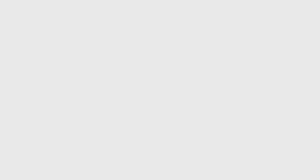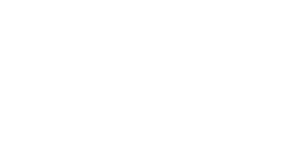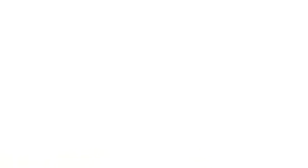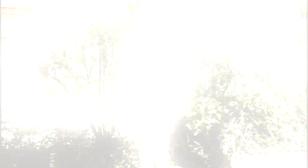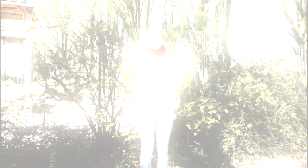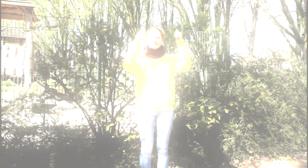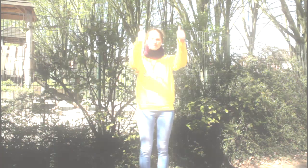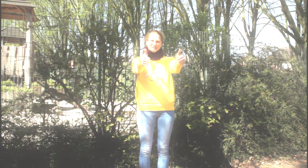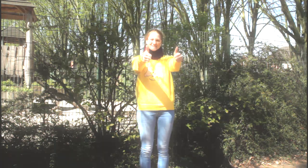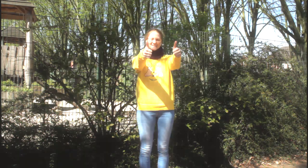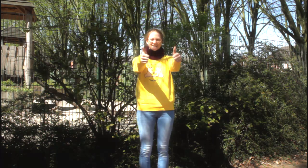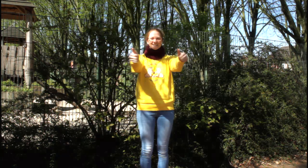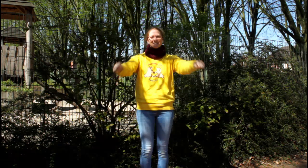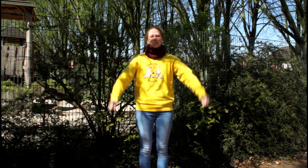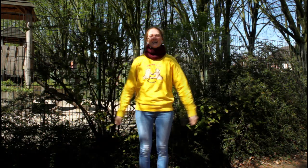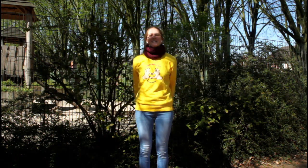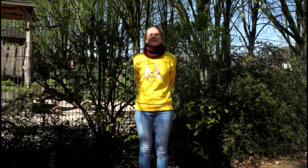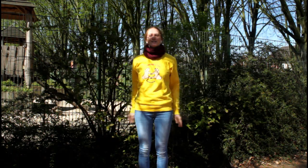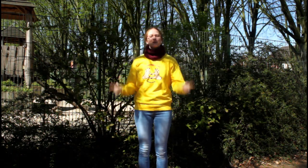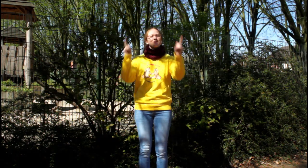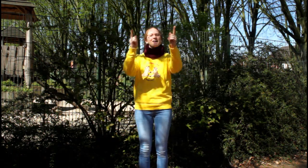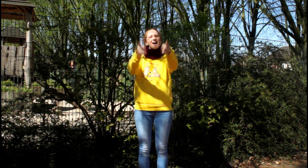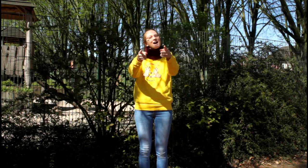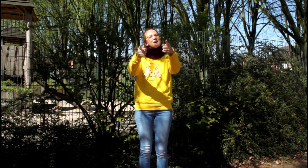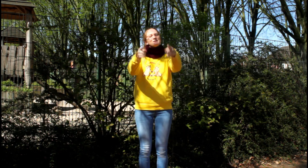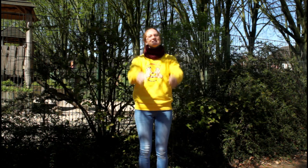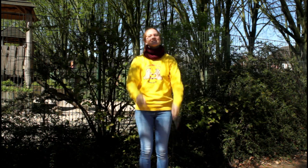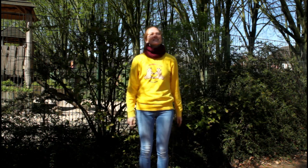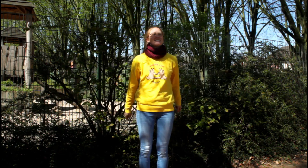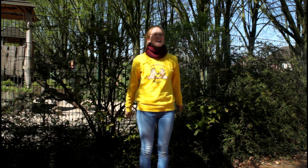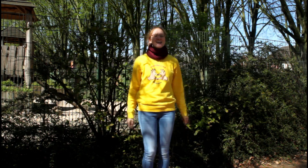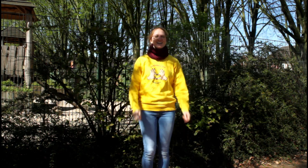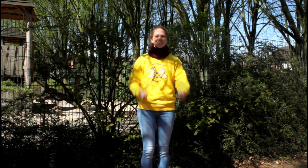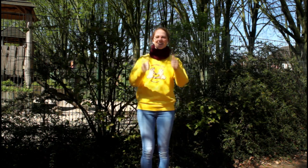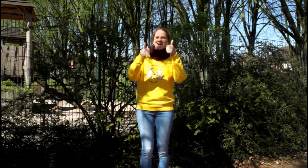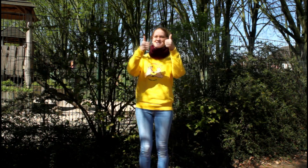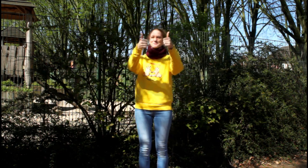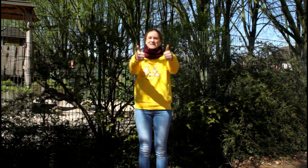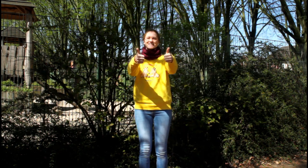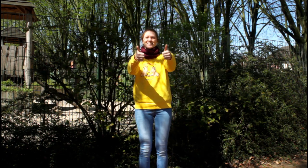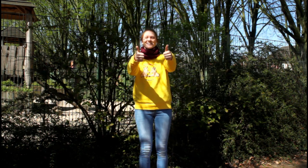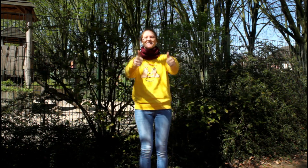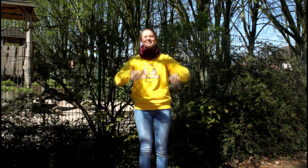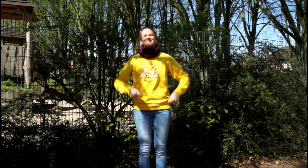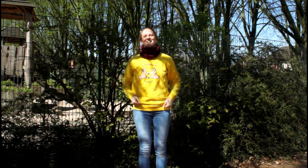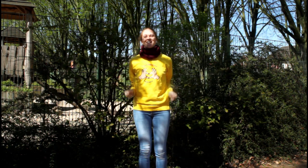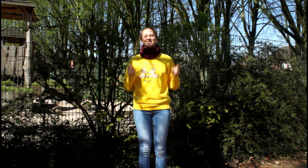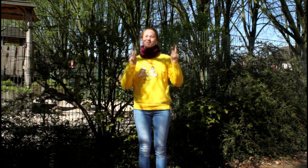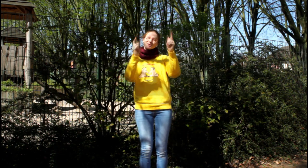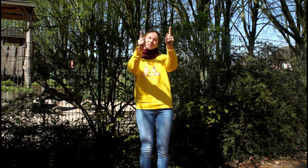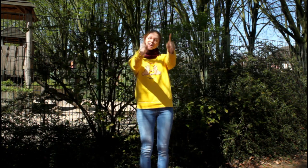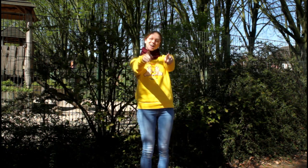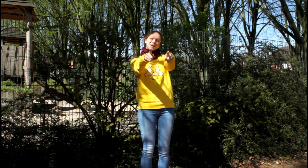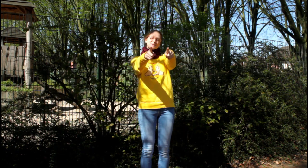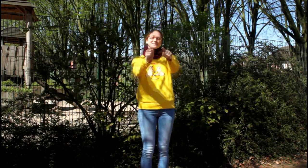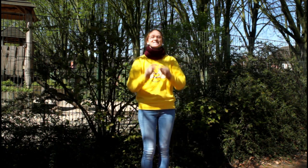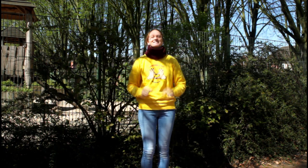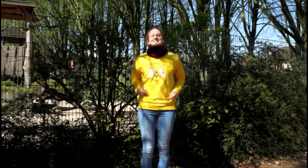Einfach spitze, dass du da bist. Einfach spitze, dass du da bist.